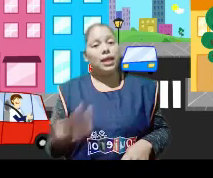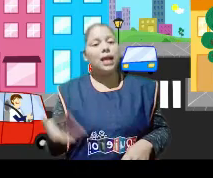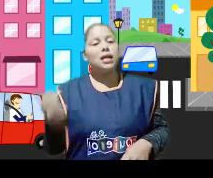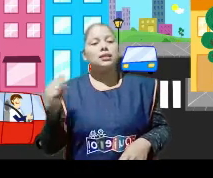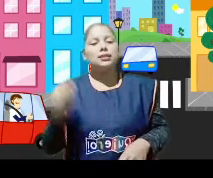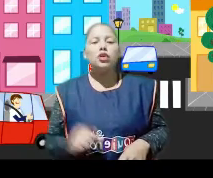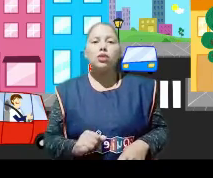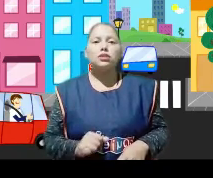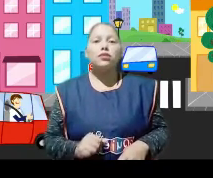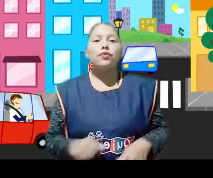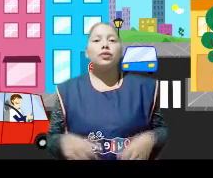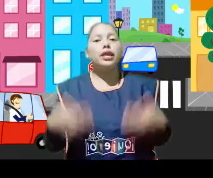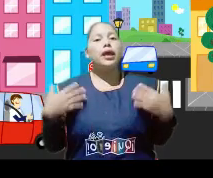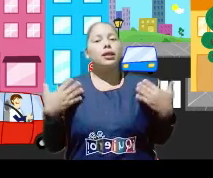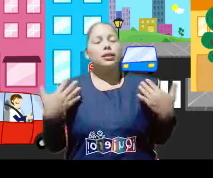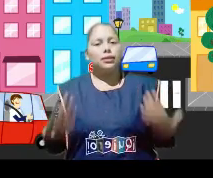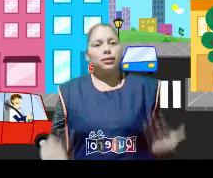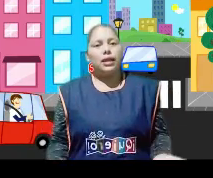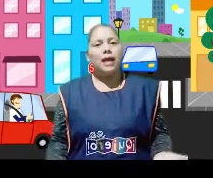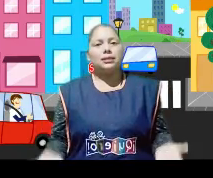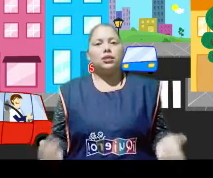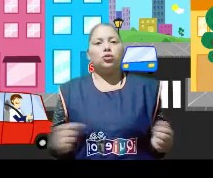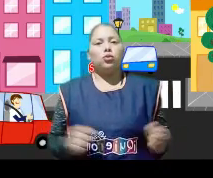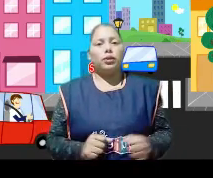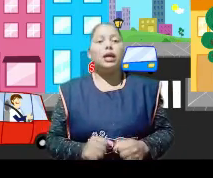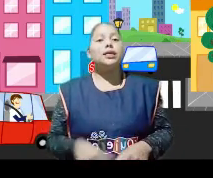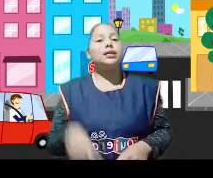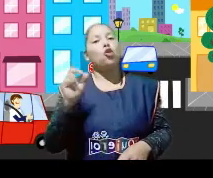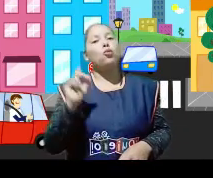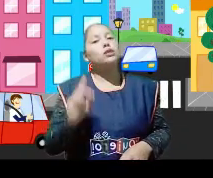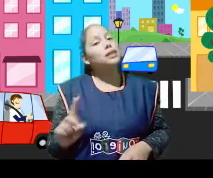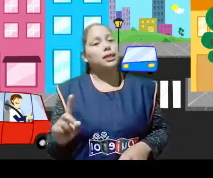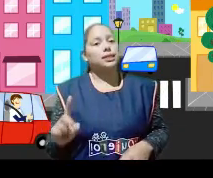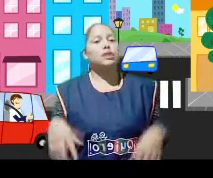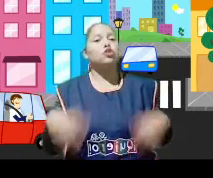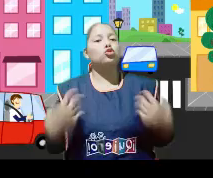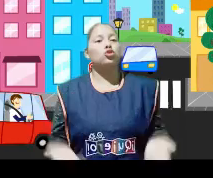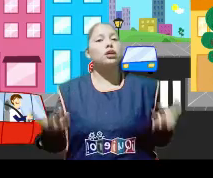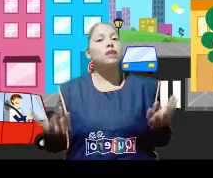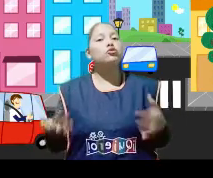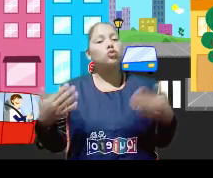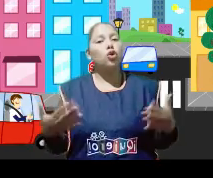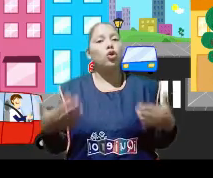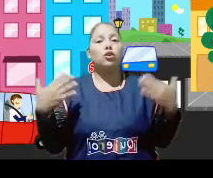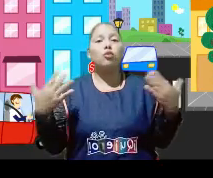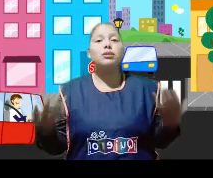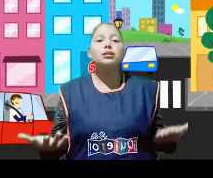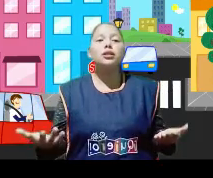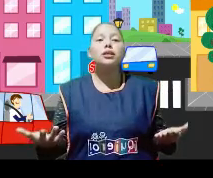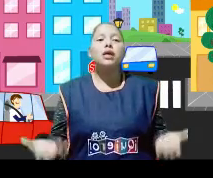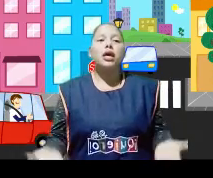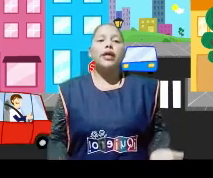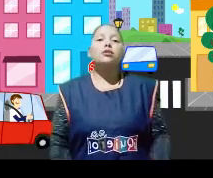de la circulación de tránsito. ¿Verdad? Y como les dije, si nosotros seguimos todas las